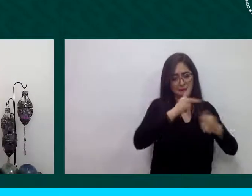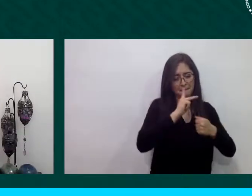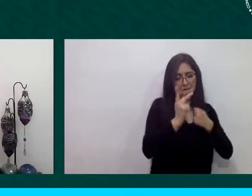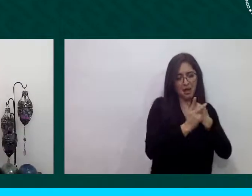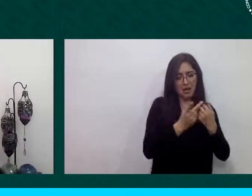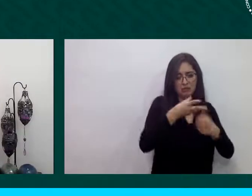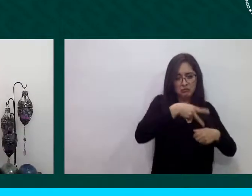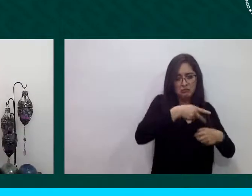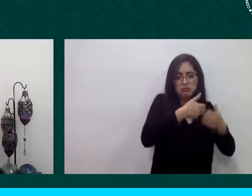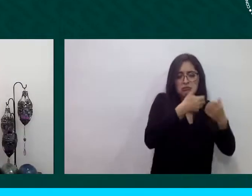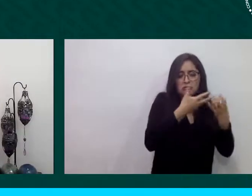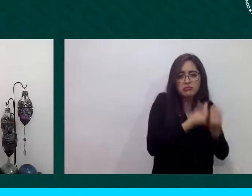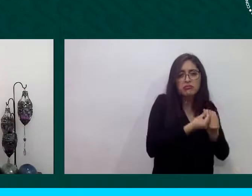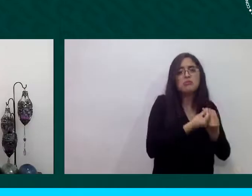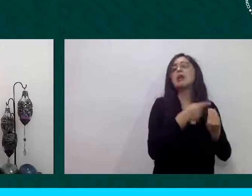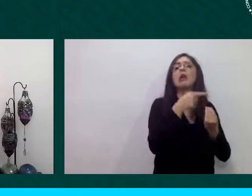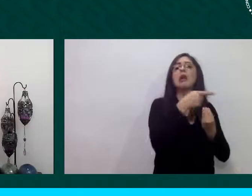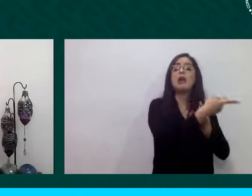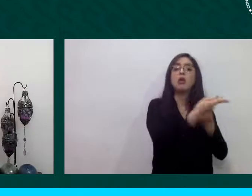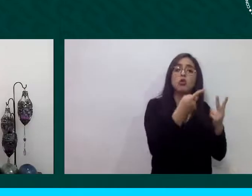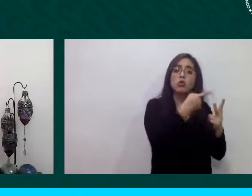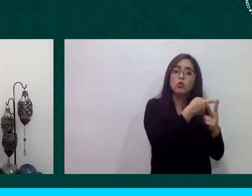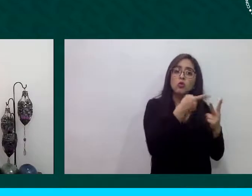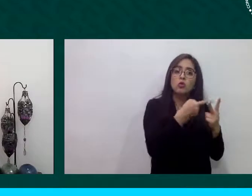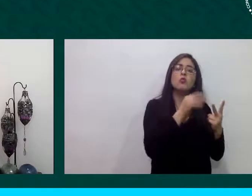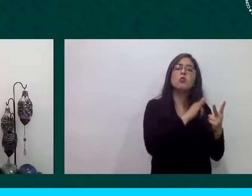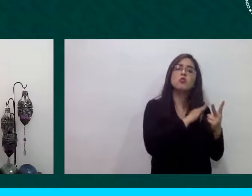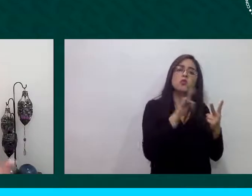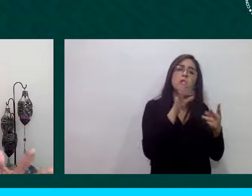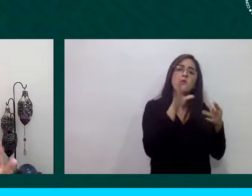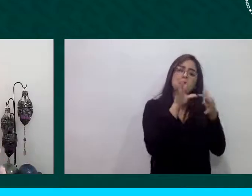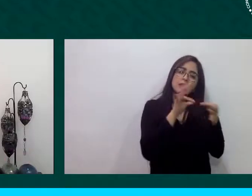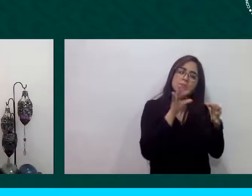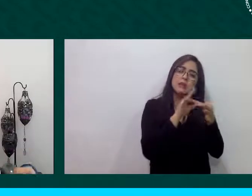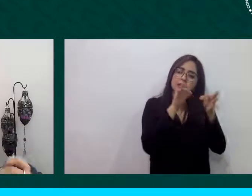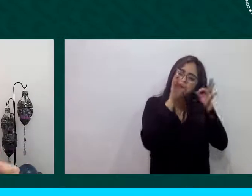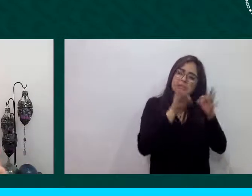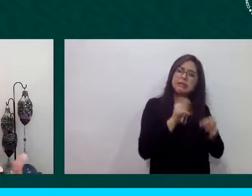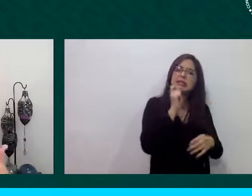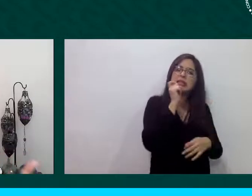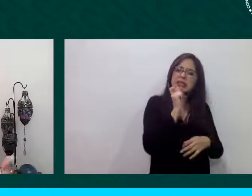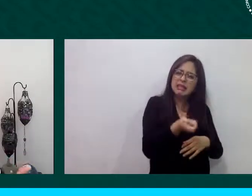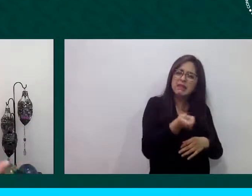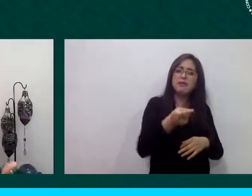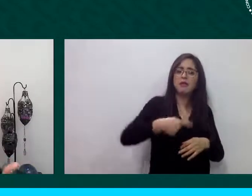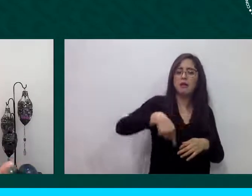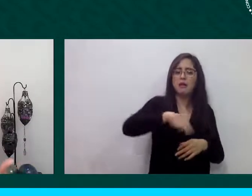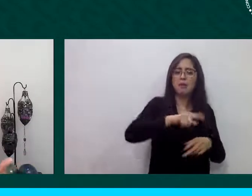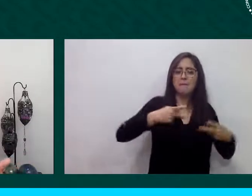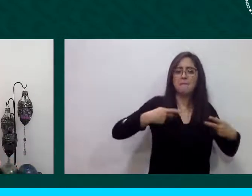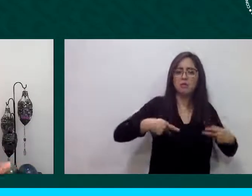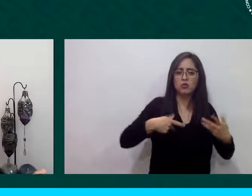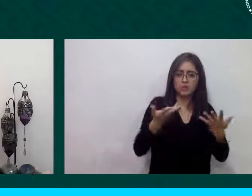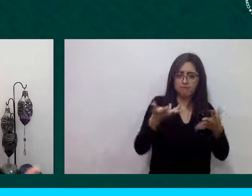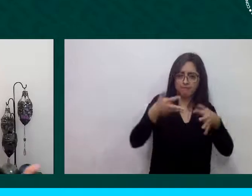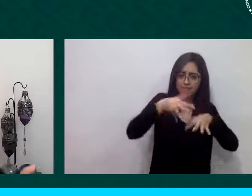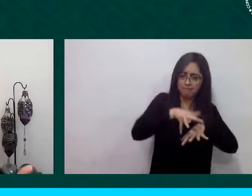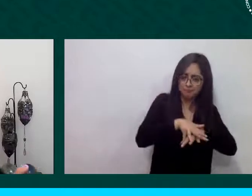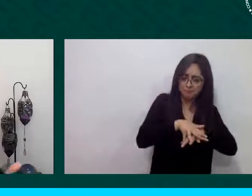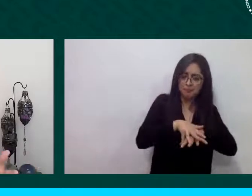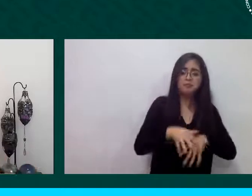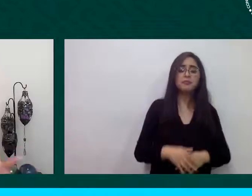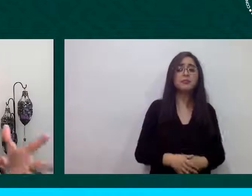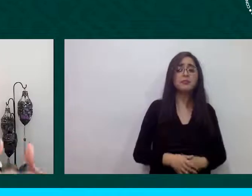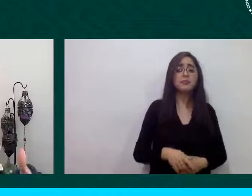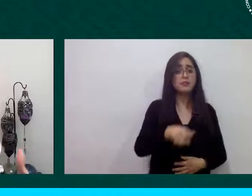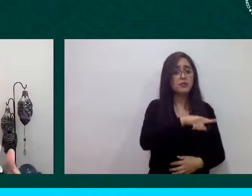hablar de una integración obviamente esta vinculación con la comunidad suspendió se suspendieron estas